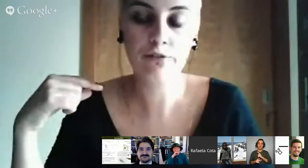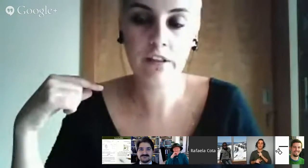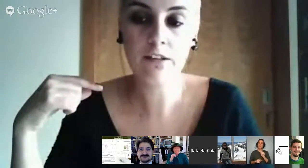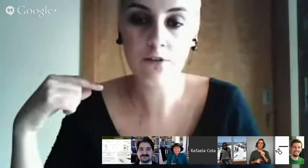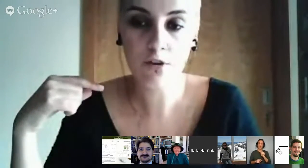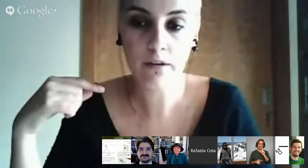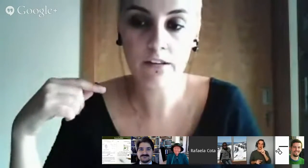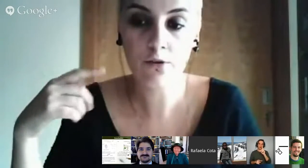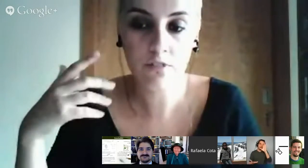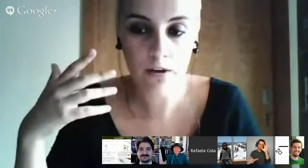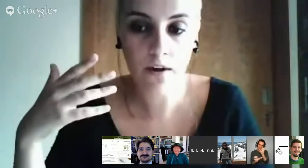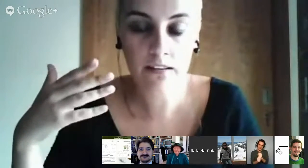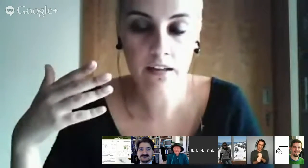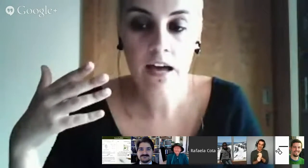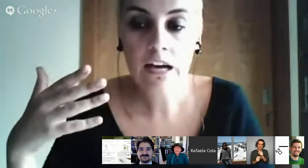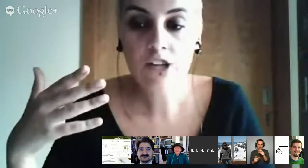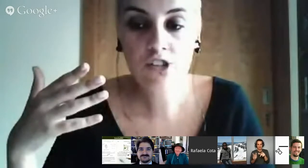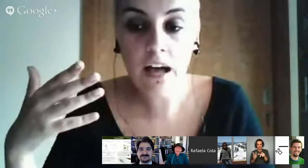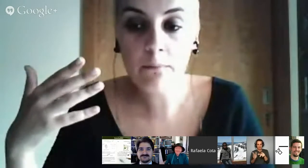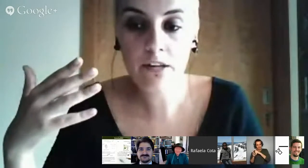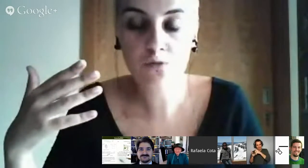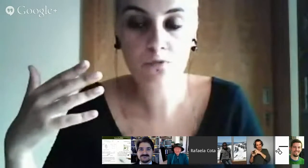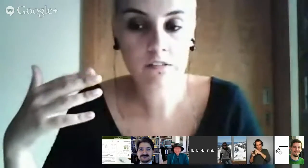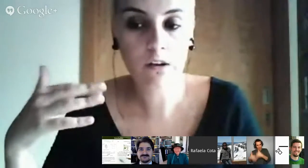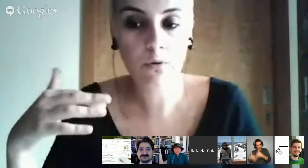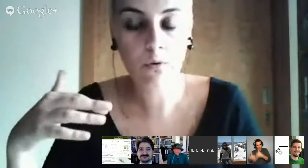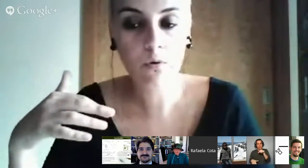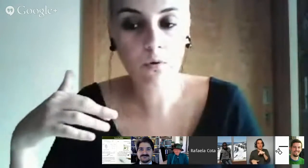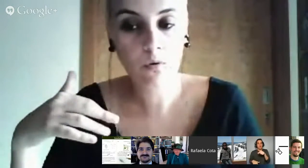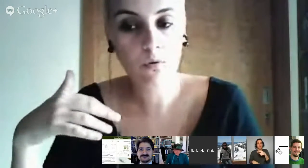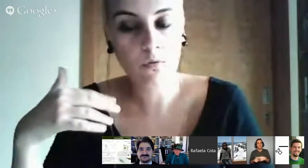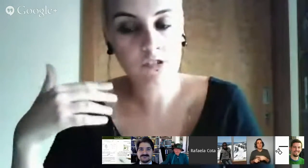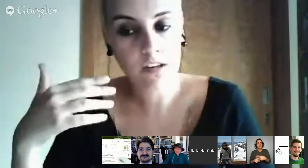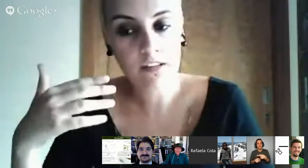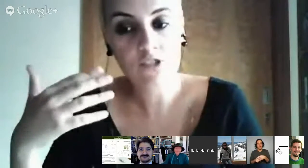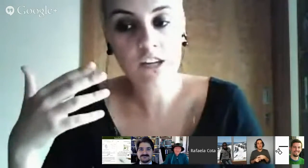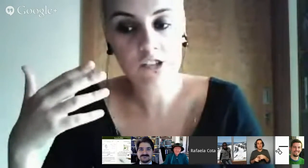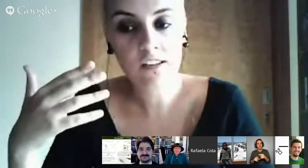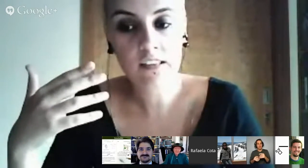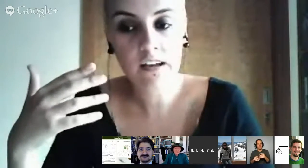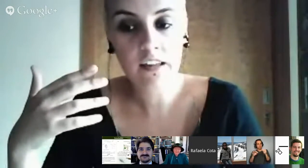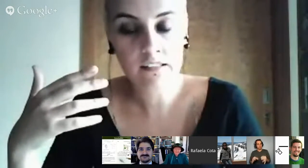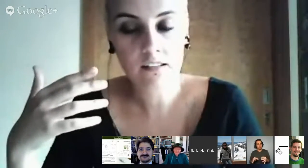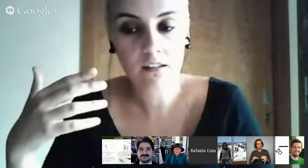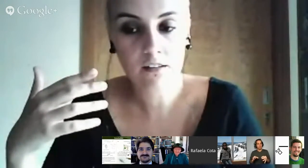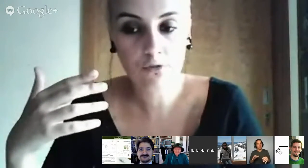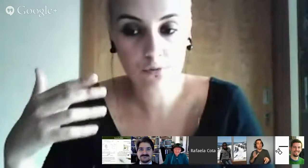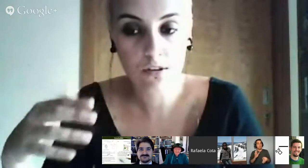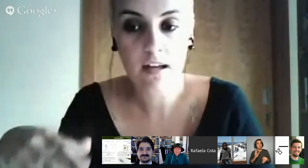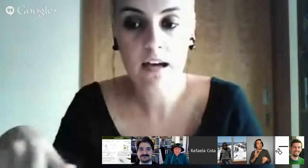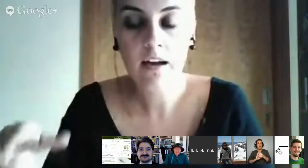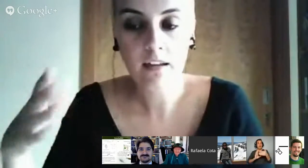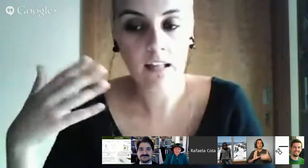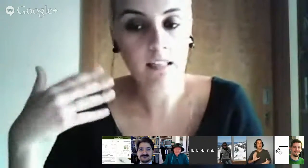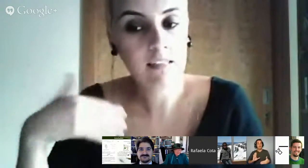que eu falei anteriormente que o signwriting está em predisposição com as características da criança surda que ela